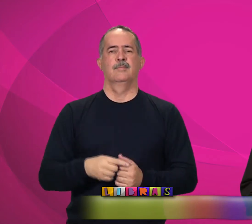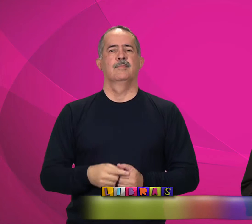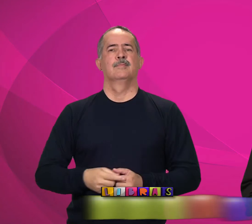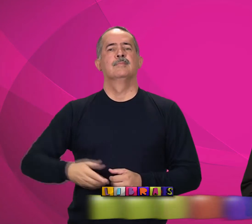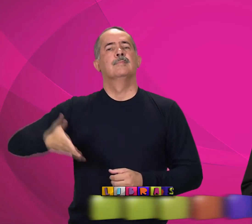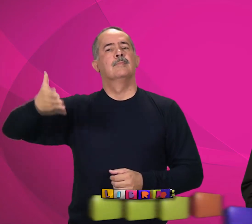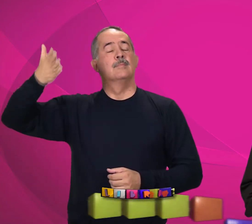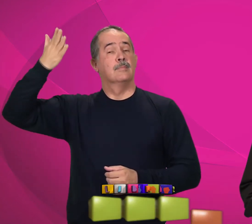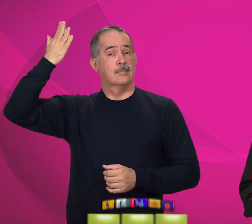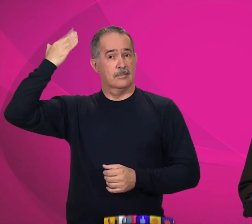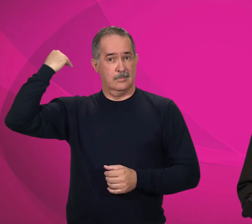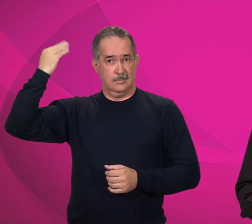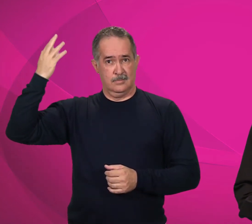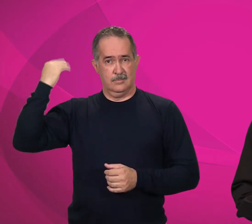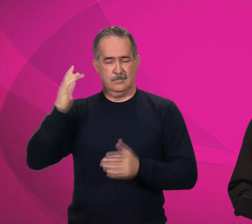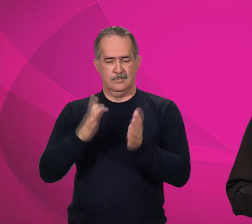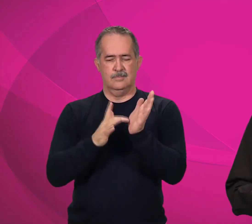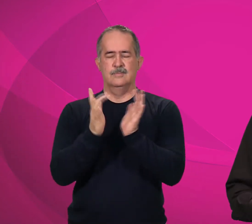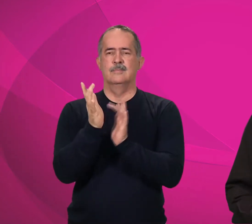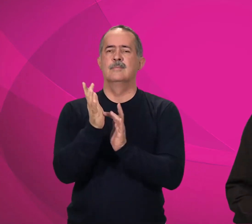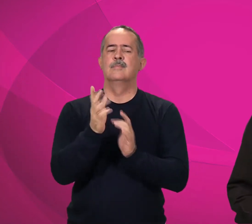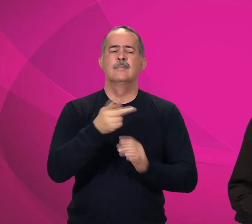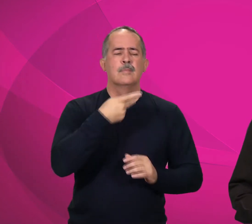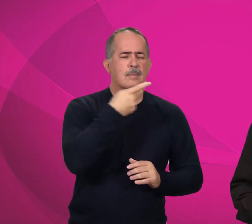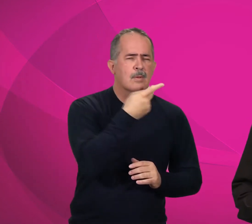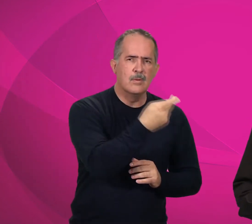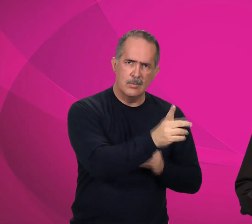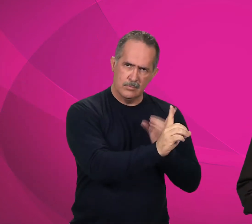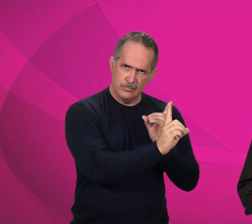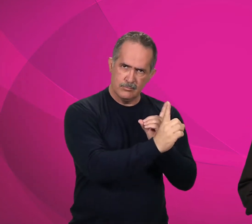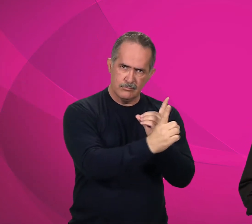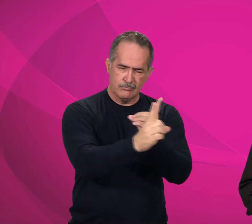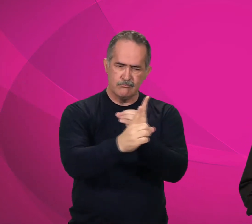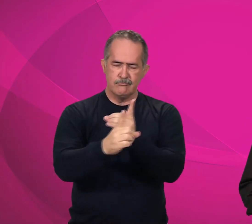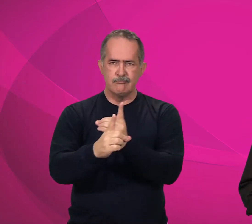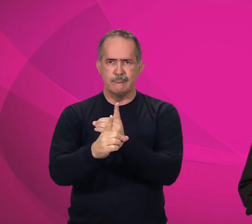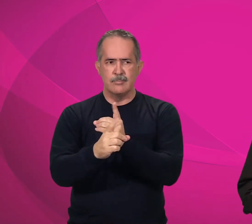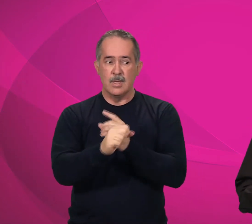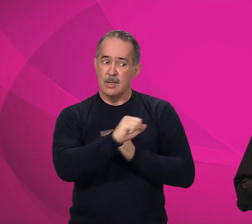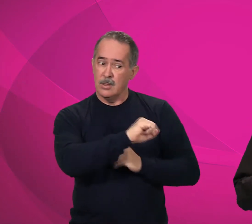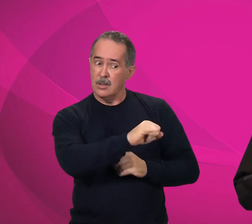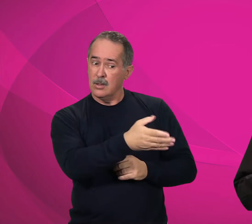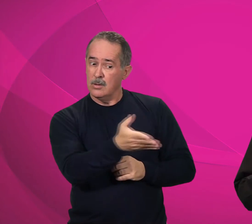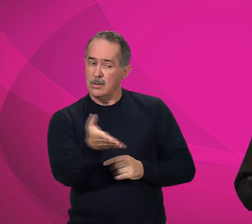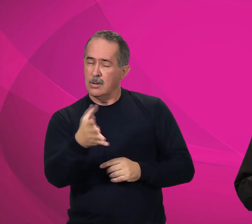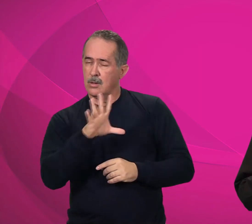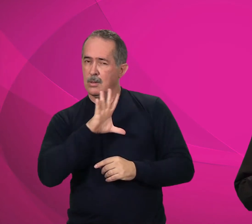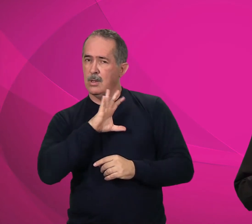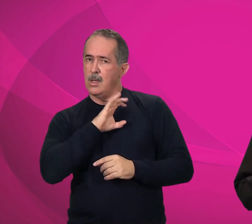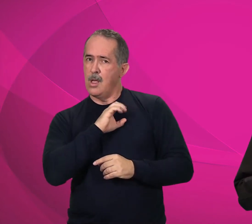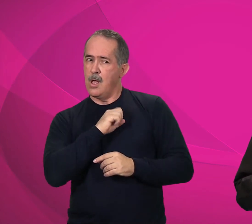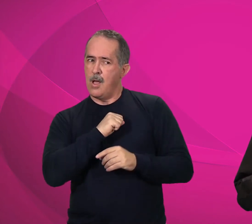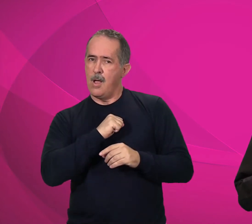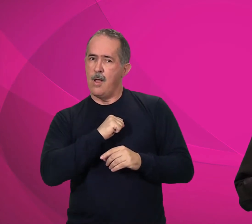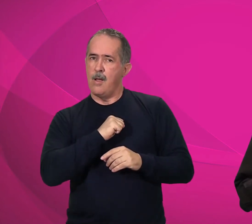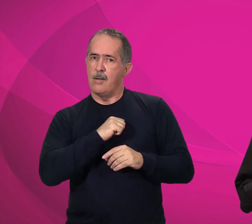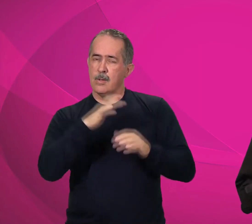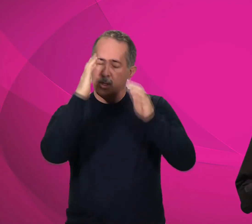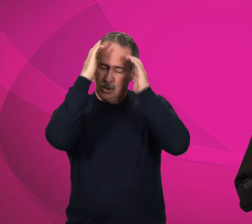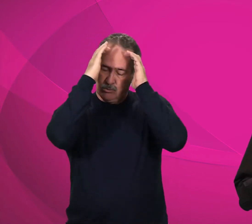Naquele tempo, Jesus disse aos discípulos, Se me amais, guardareis os